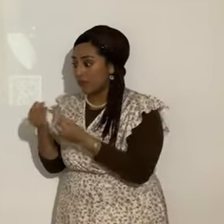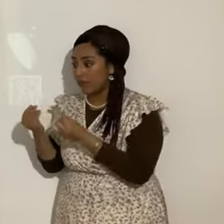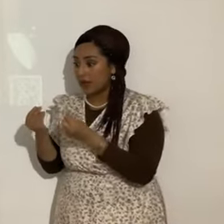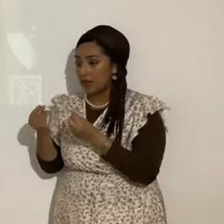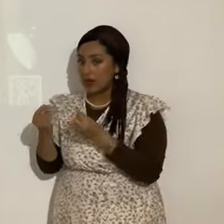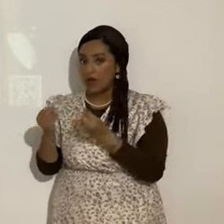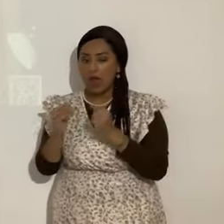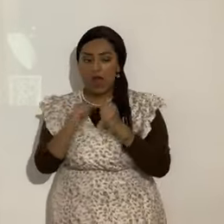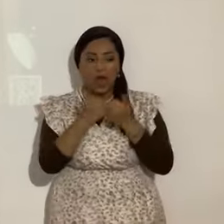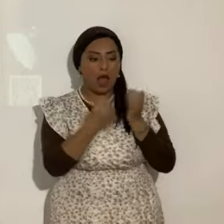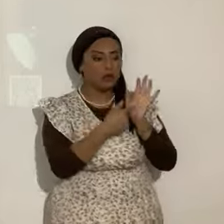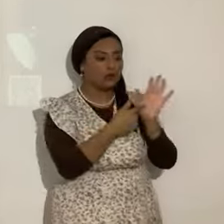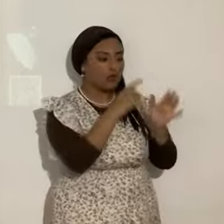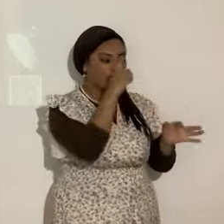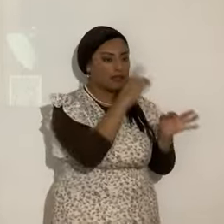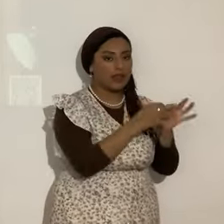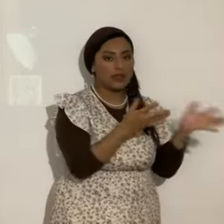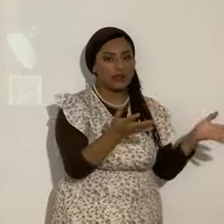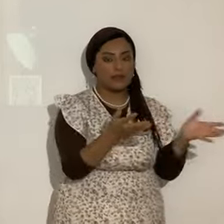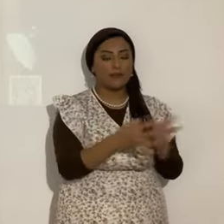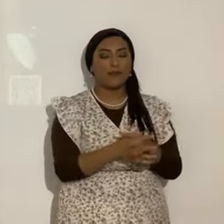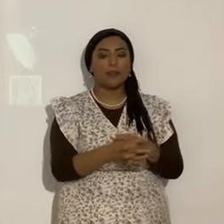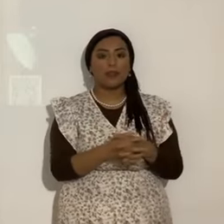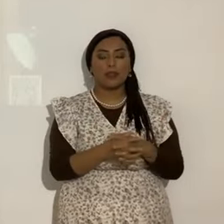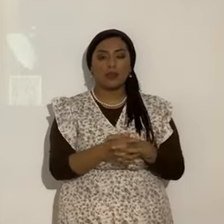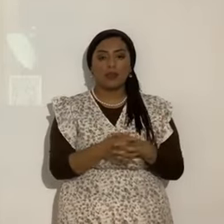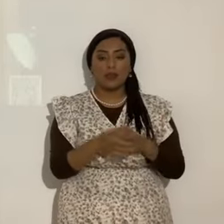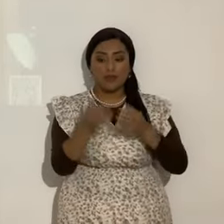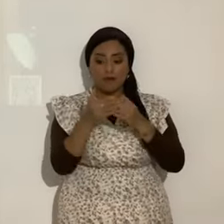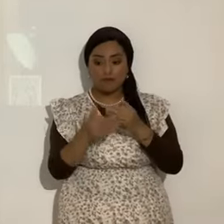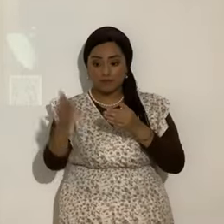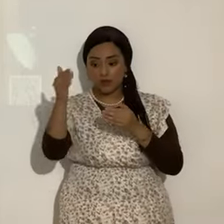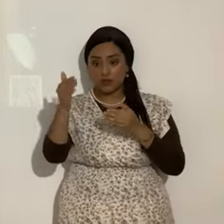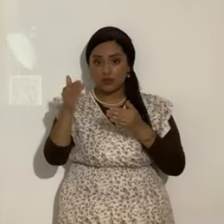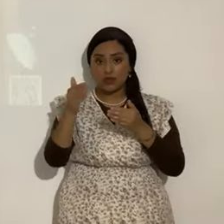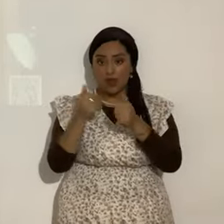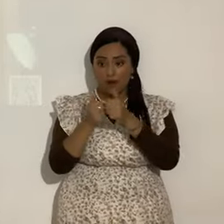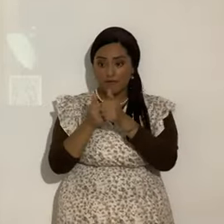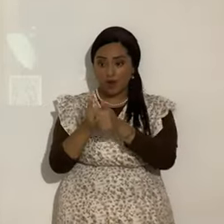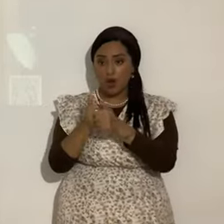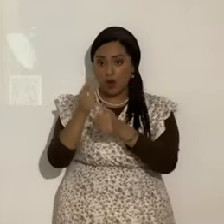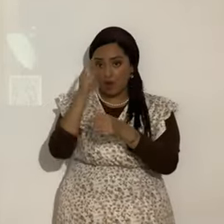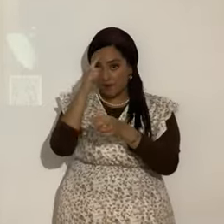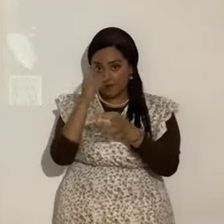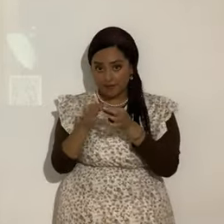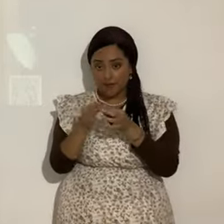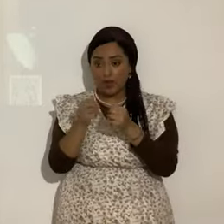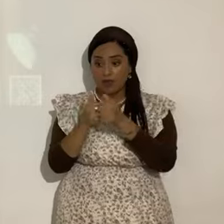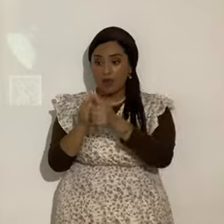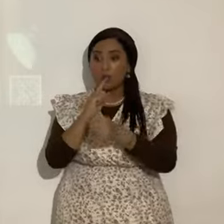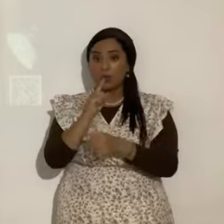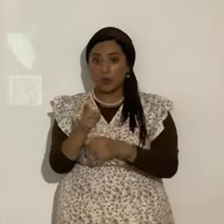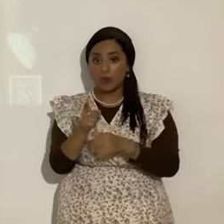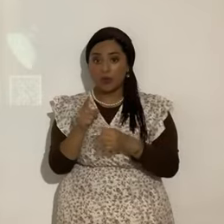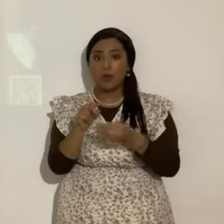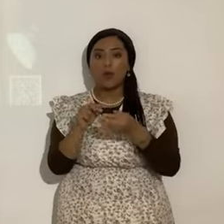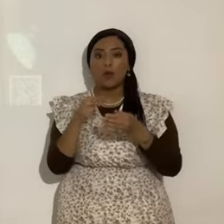Santiago. Jacobo. El continuar en la verdad. Es lo que caracteriza. A los verdaderos seguidores de